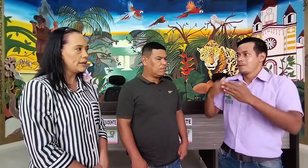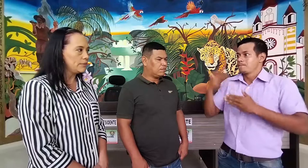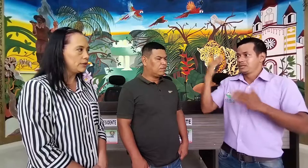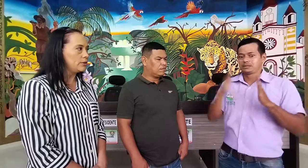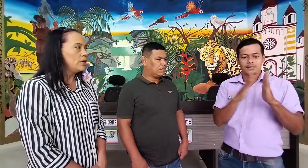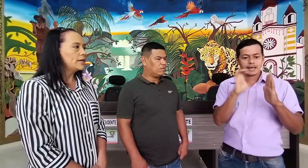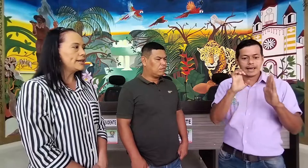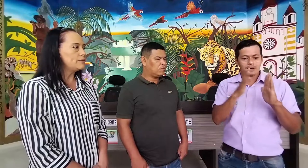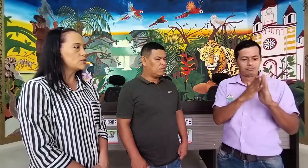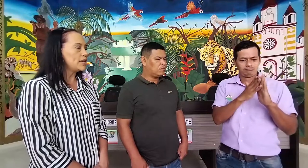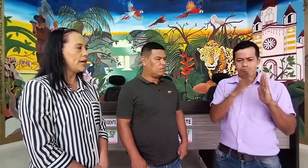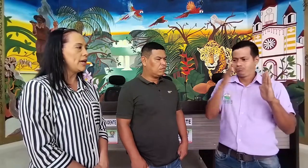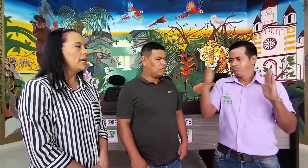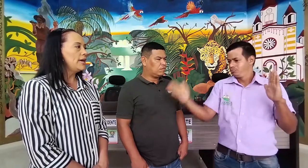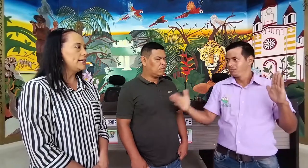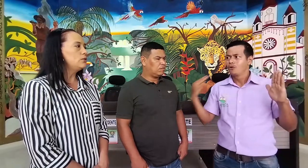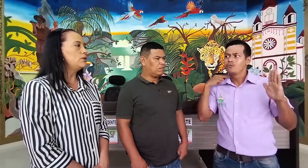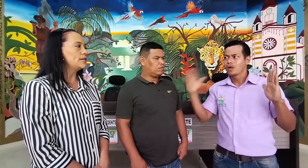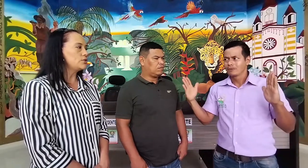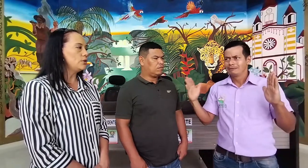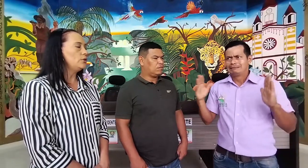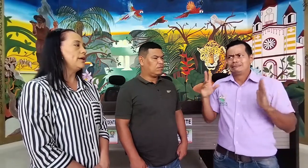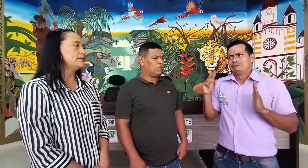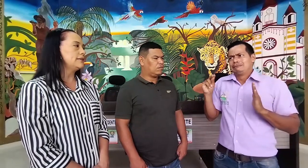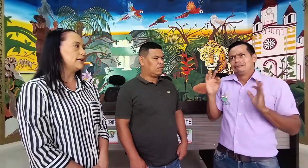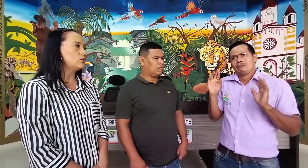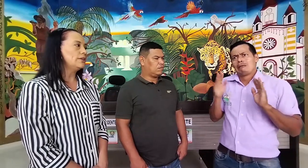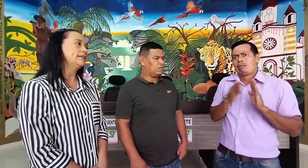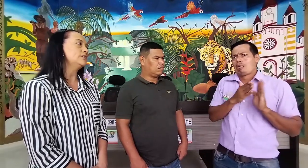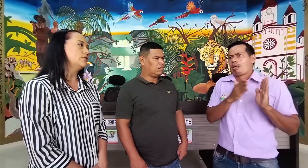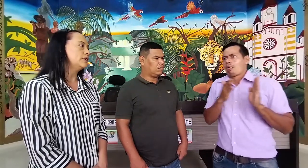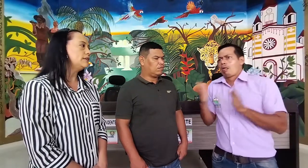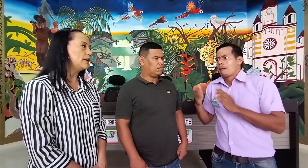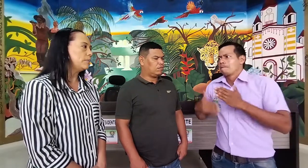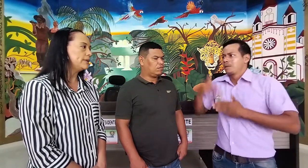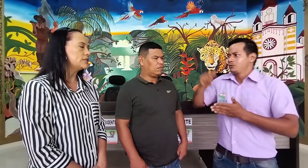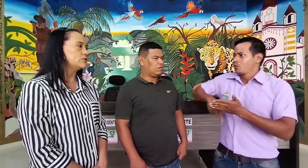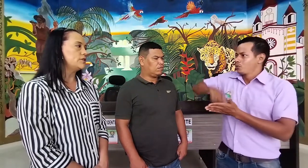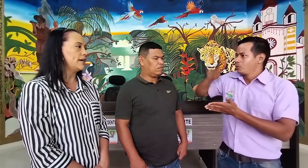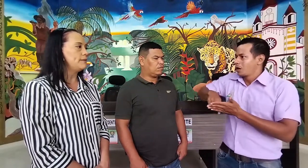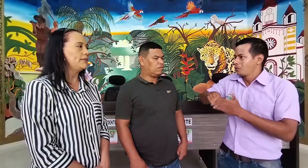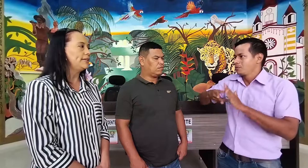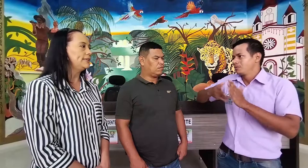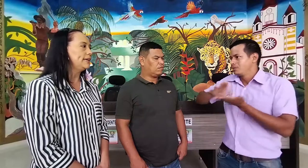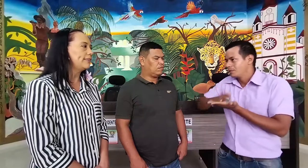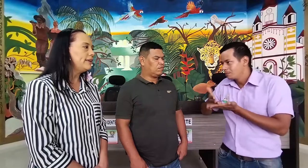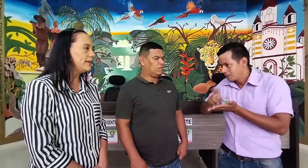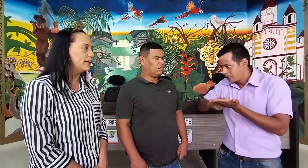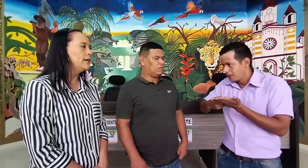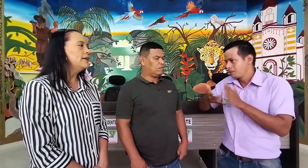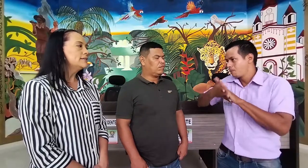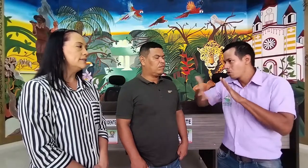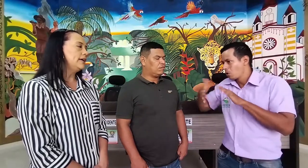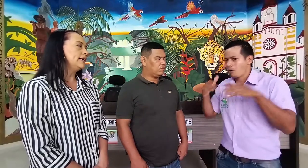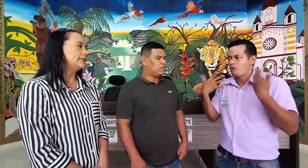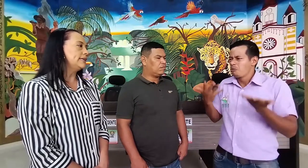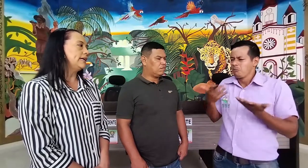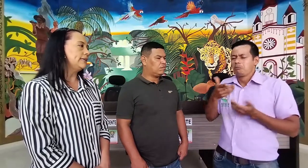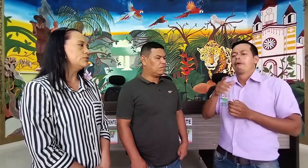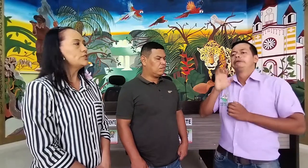camino. Queremos que en la educación esta contratación de intérpretes no se haga de manera tardía. que esos